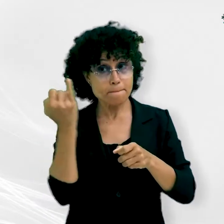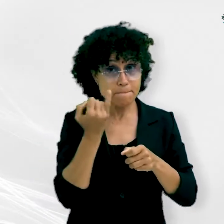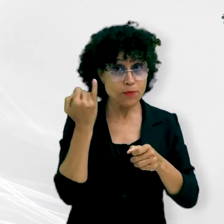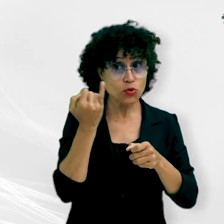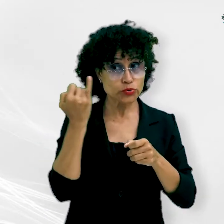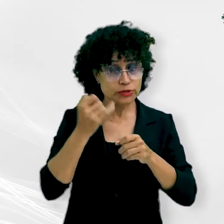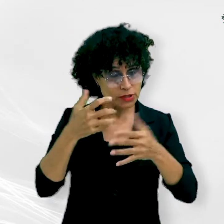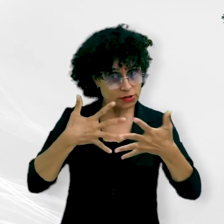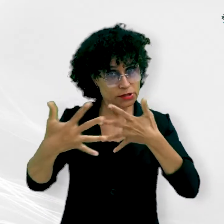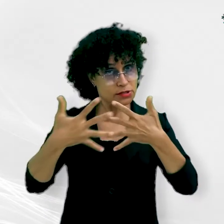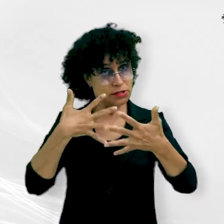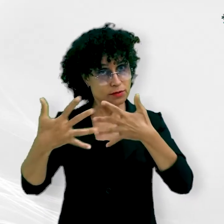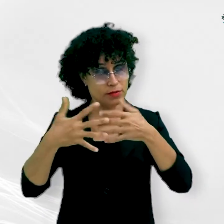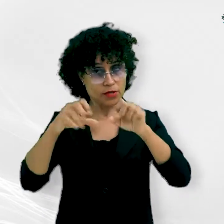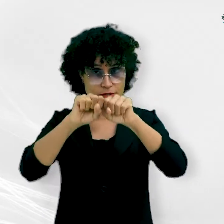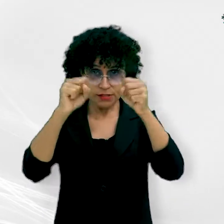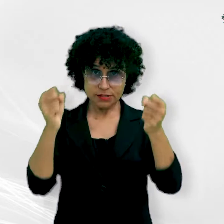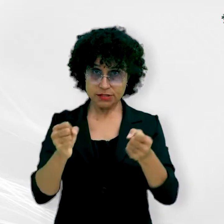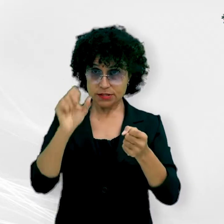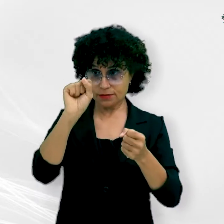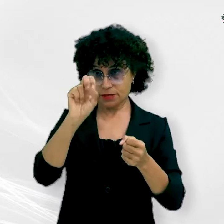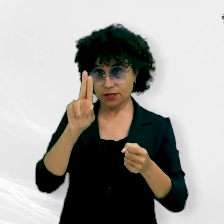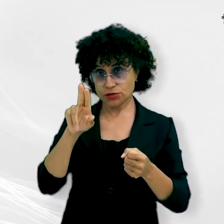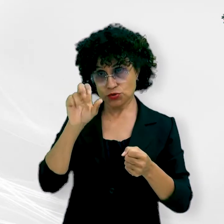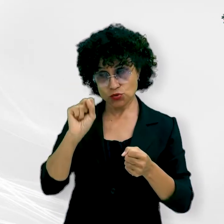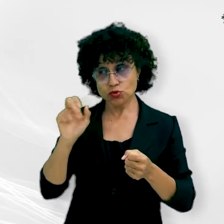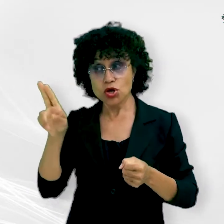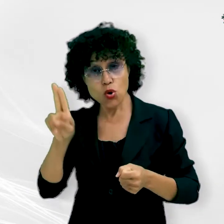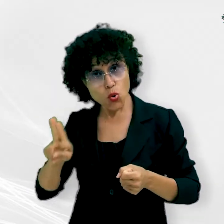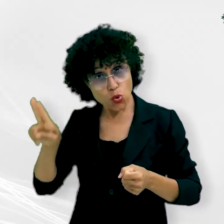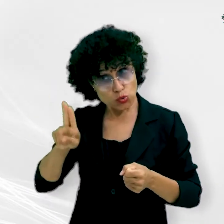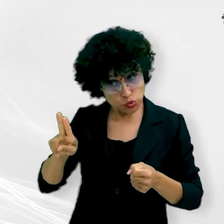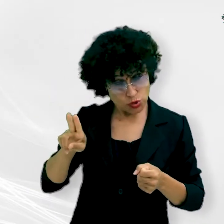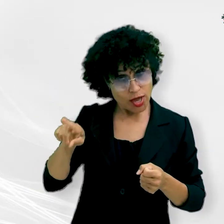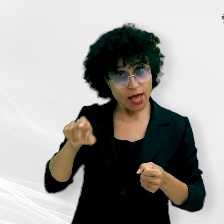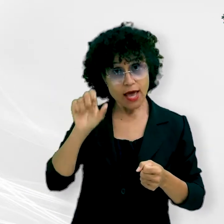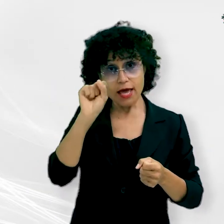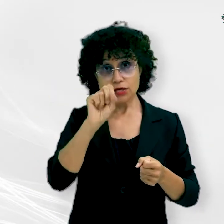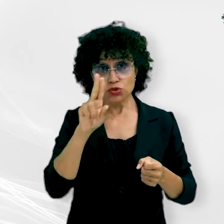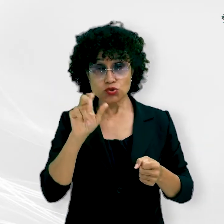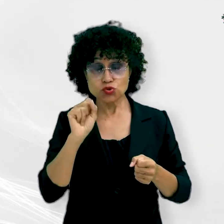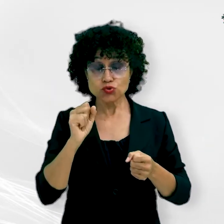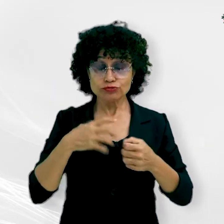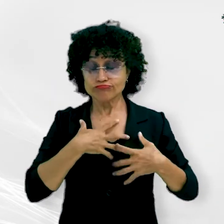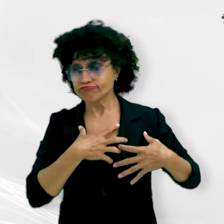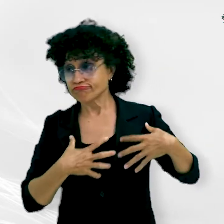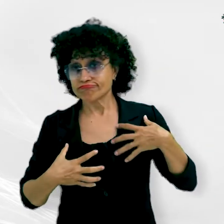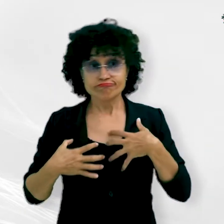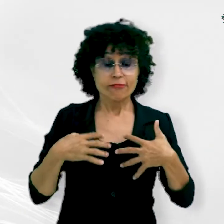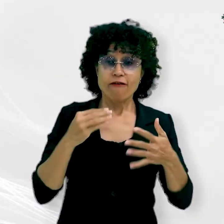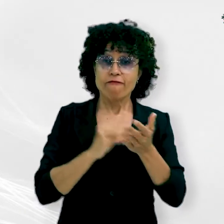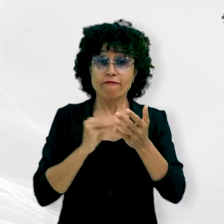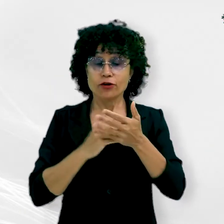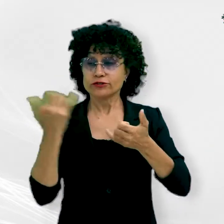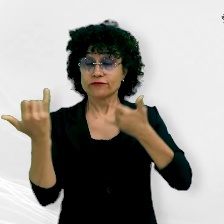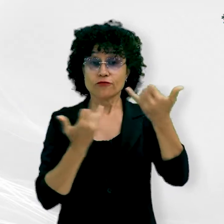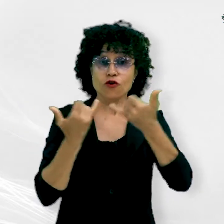isso, é importante dar total transparência ao sistema de regulação. Os usuários do SUS ficam agoniados por falta de informação sobre seus